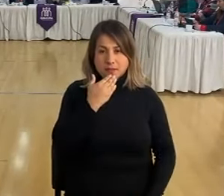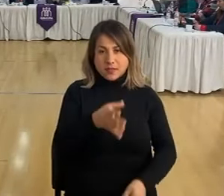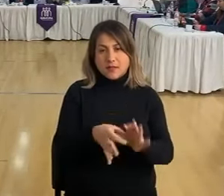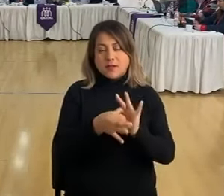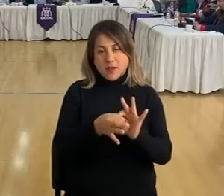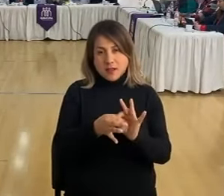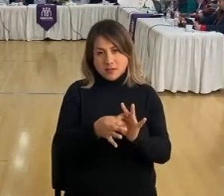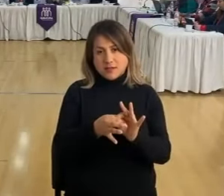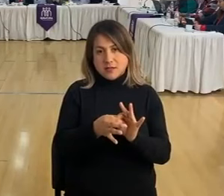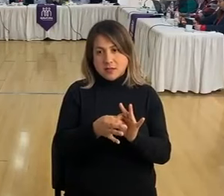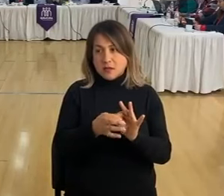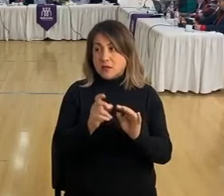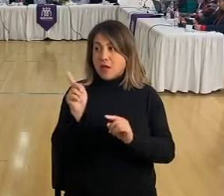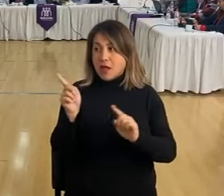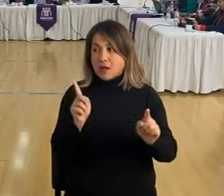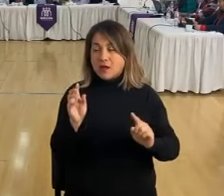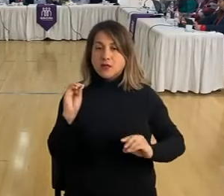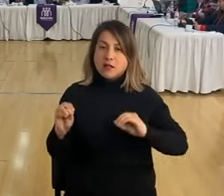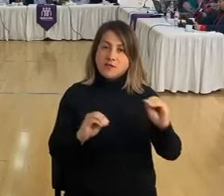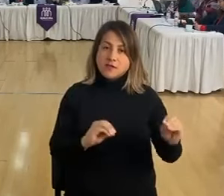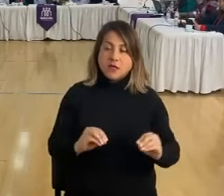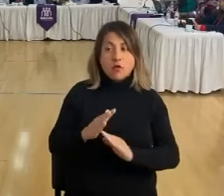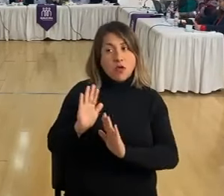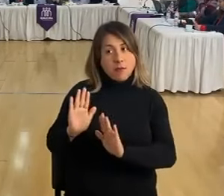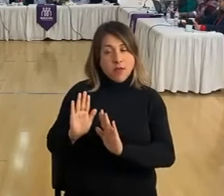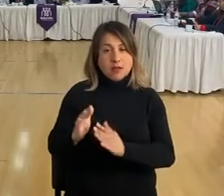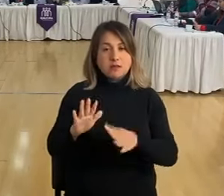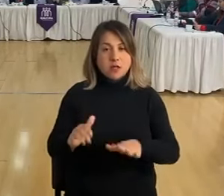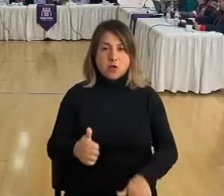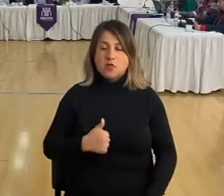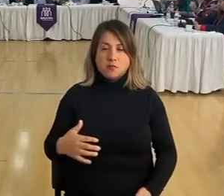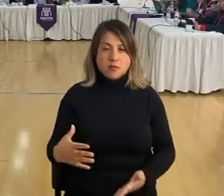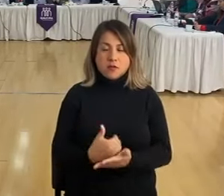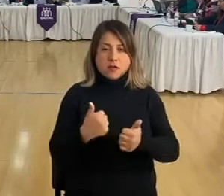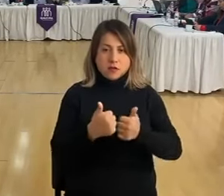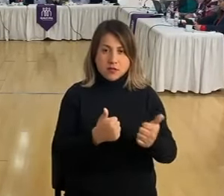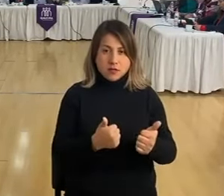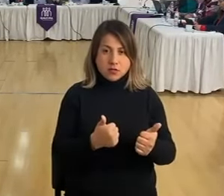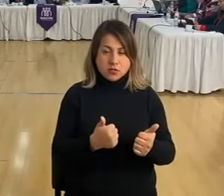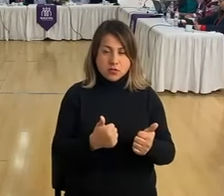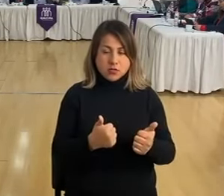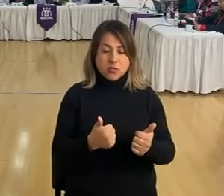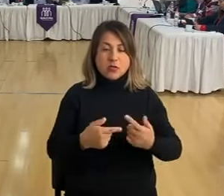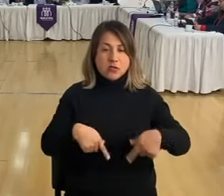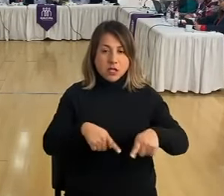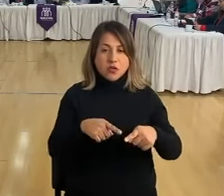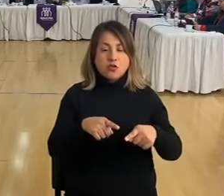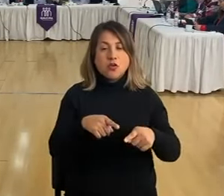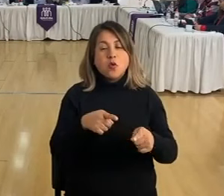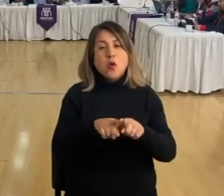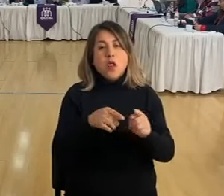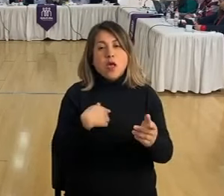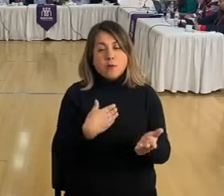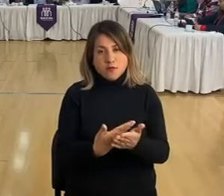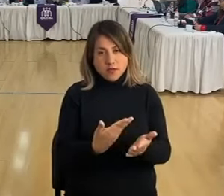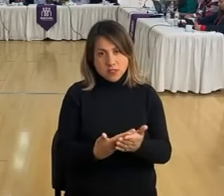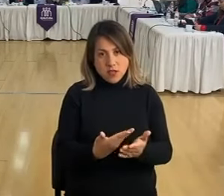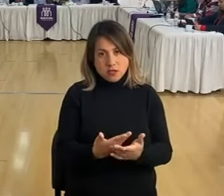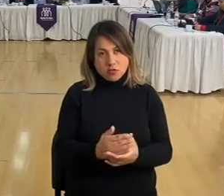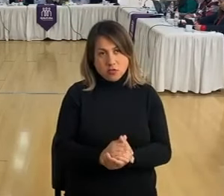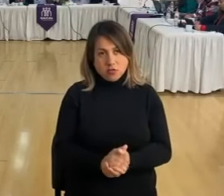agradecido, porque por aquí se les avisó que esperaran, se cumplió hoy día, ellos están aprovechando una